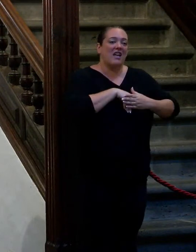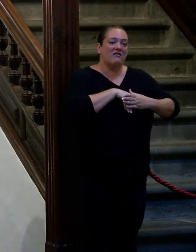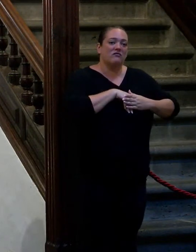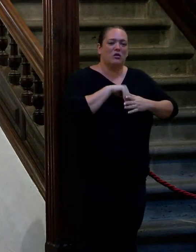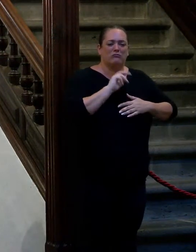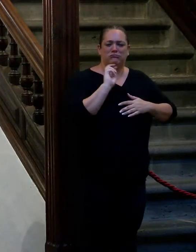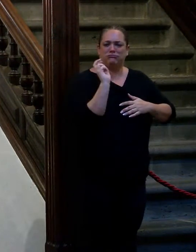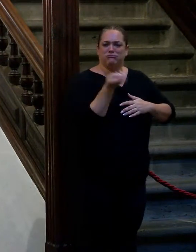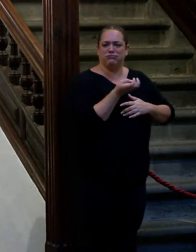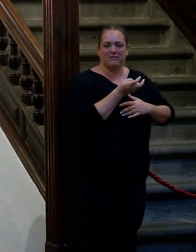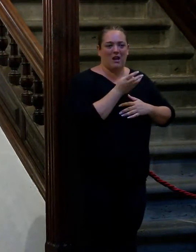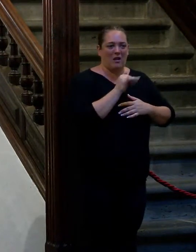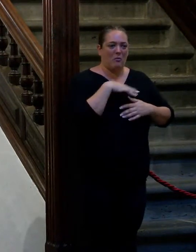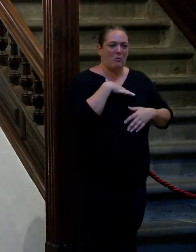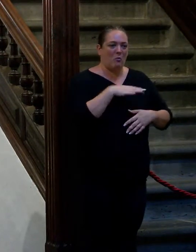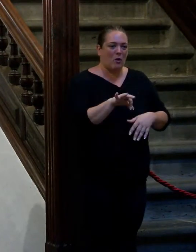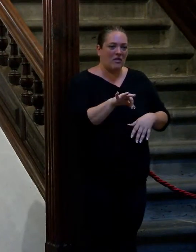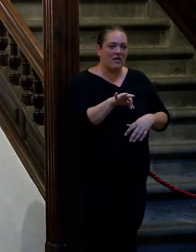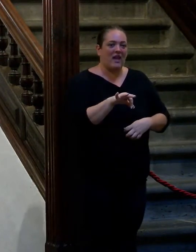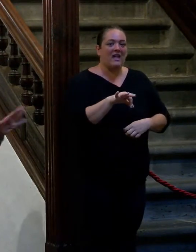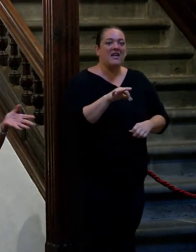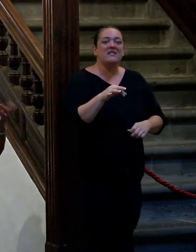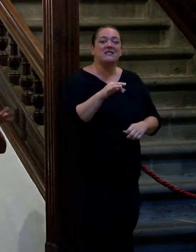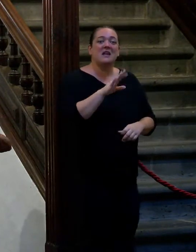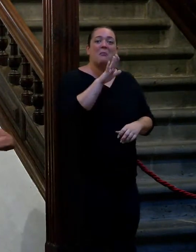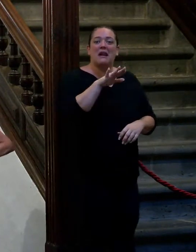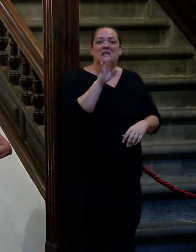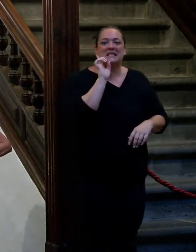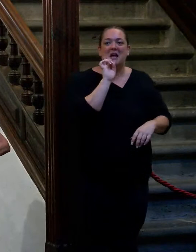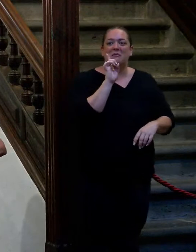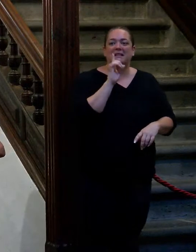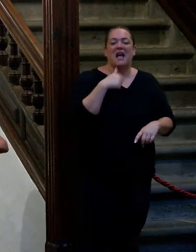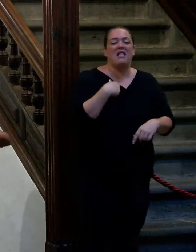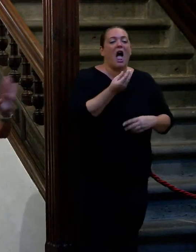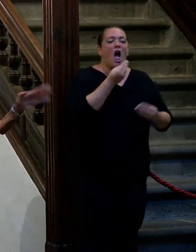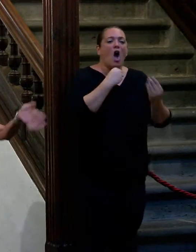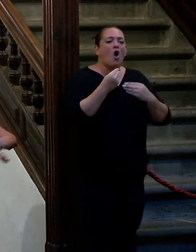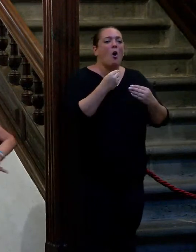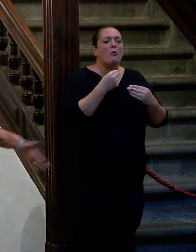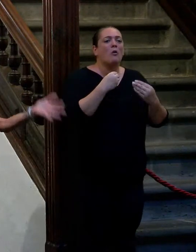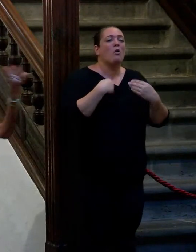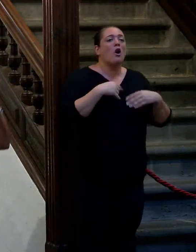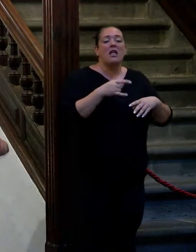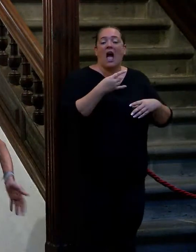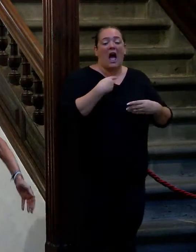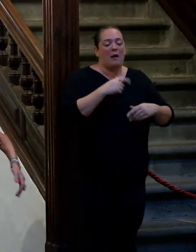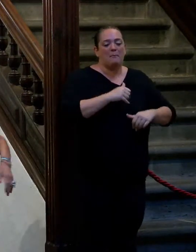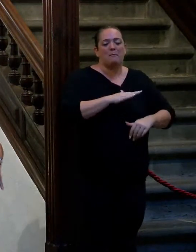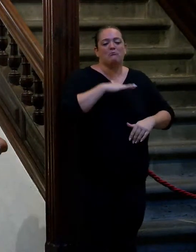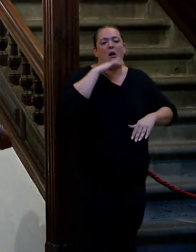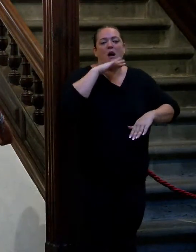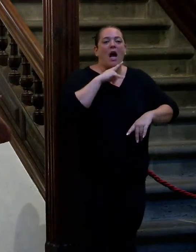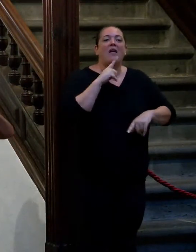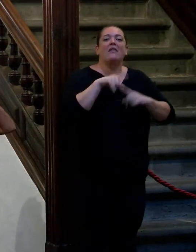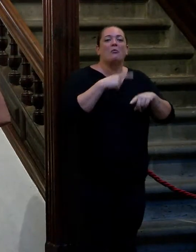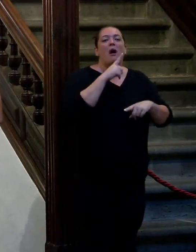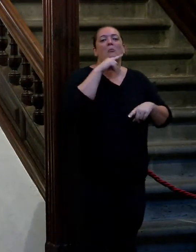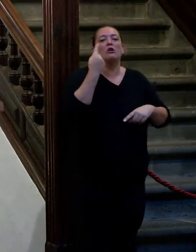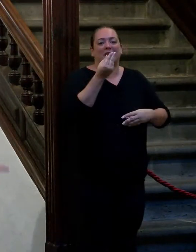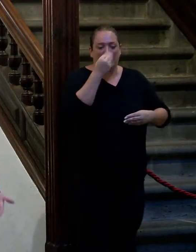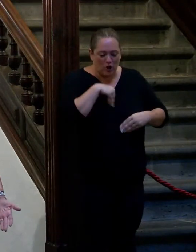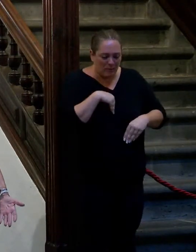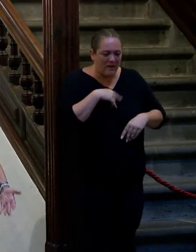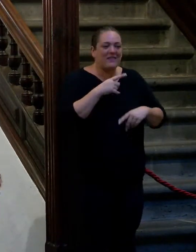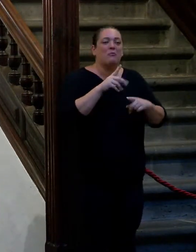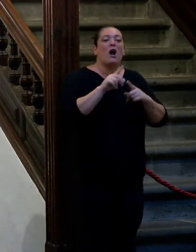allá y tú te cabe más y dice parece mentira ya no quiero más ya no como cuando estás comiendo y dice no, no el postre ya no te cabe también me